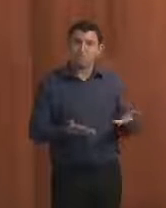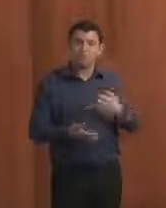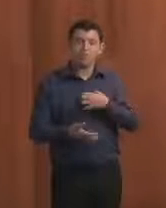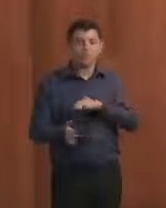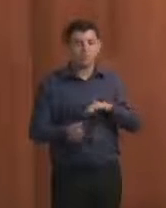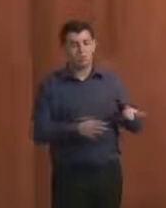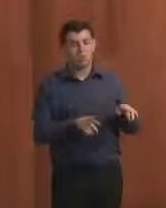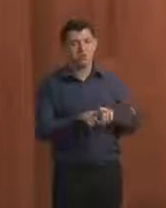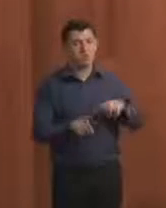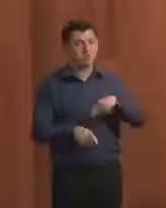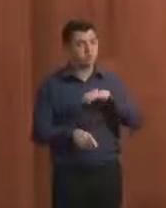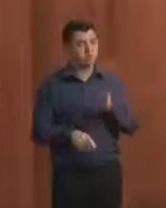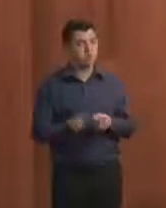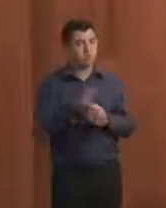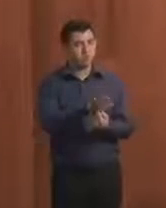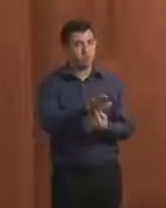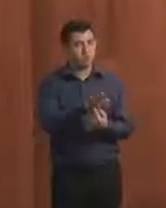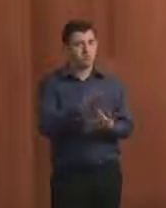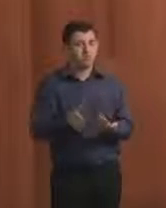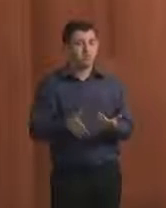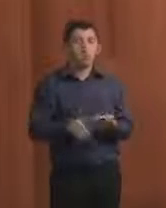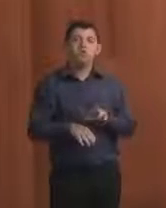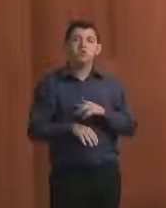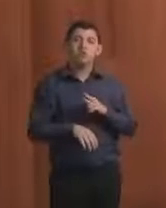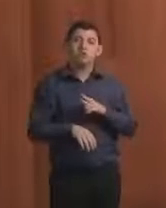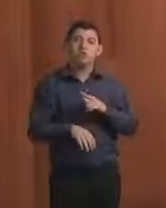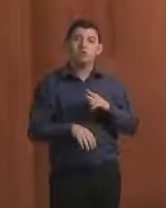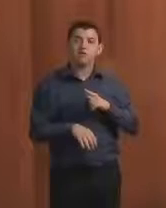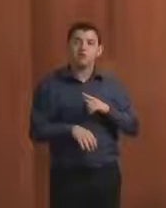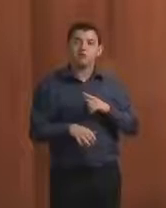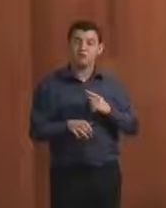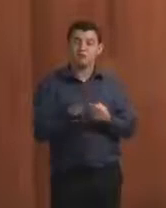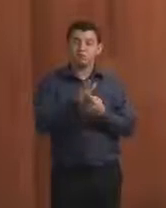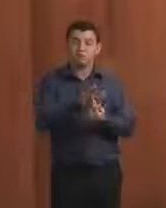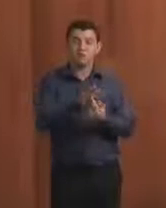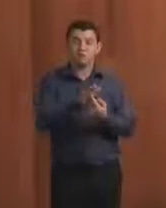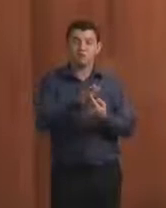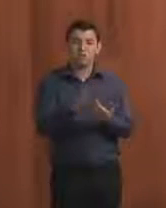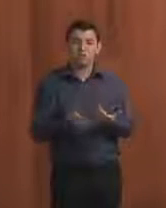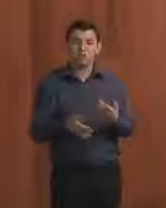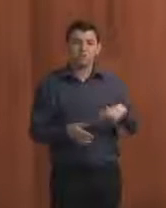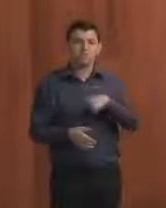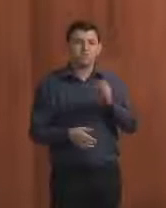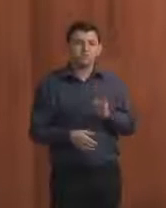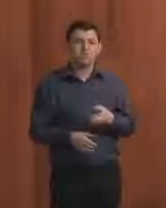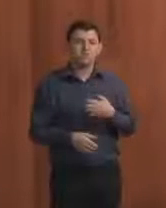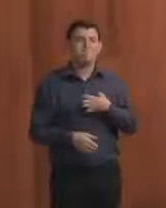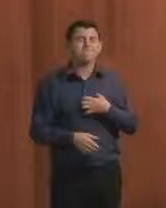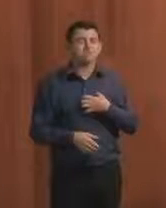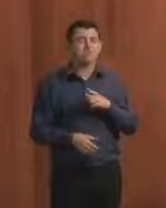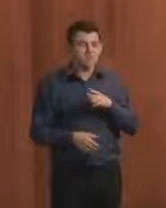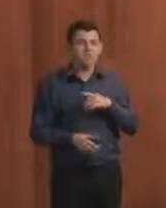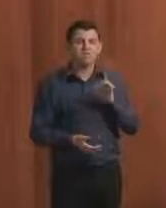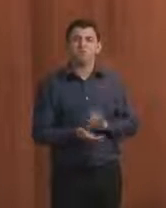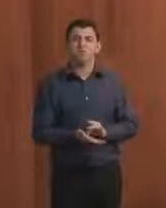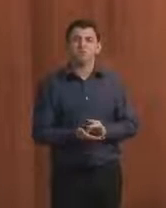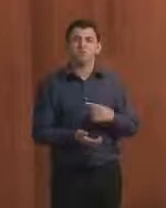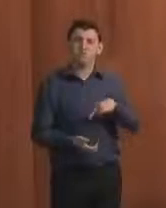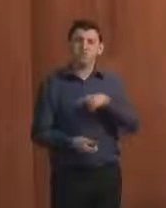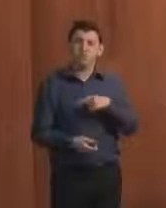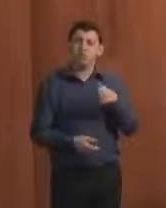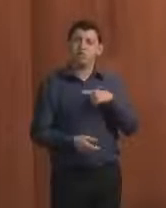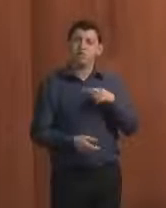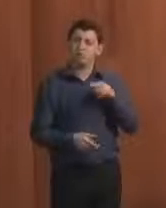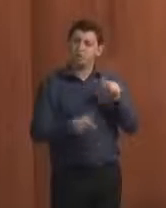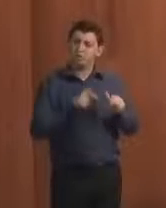a necessidade de uma taxonomia internacional de transparência, que isso já existe, para tentar trabalhar de uma